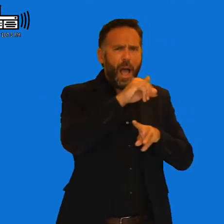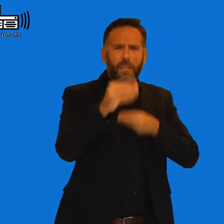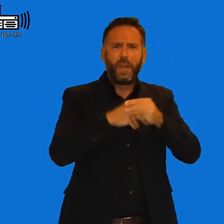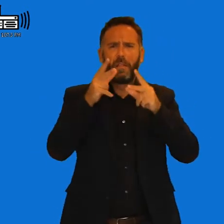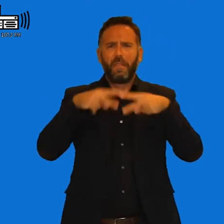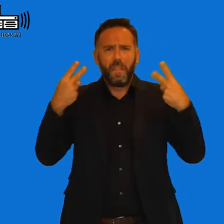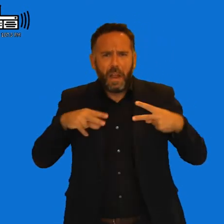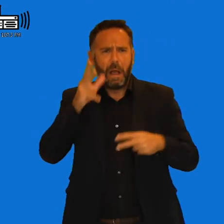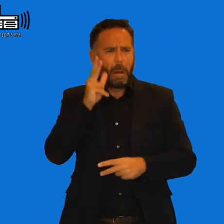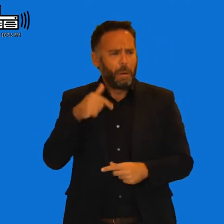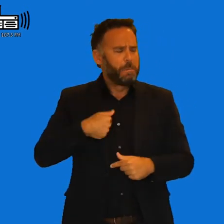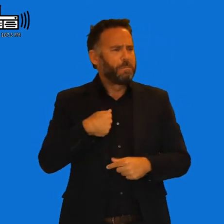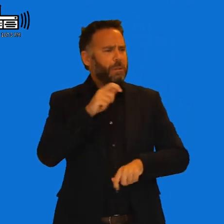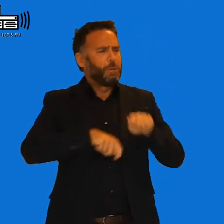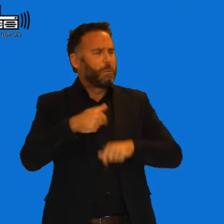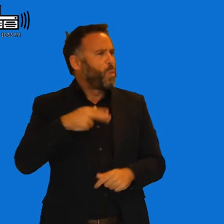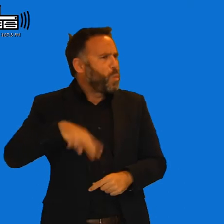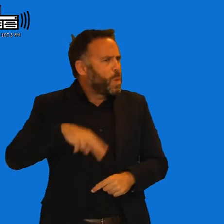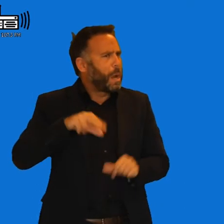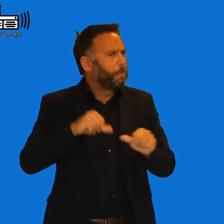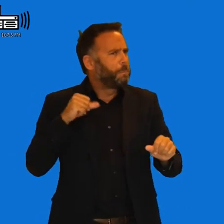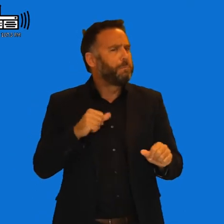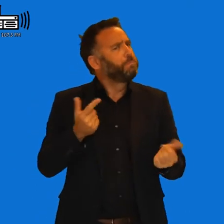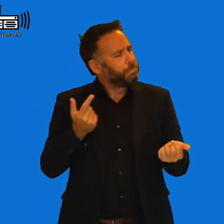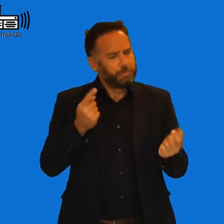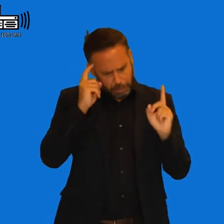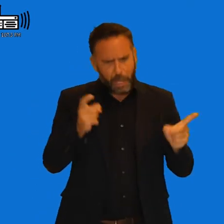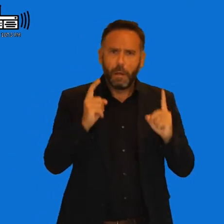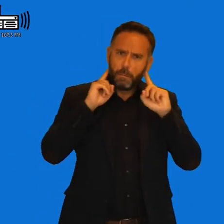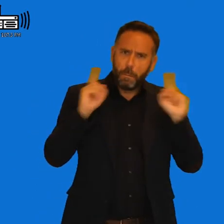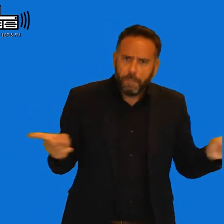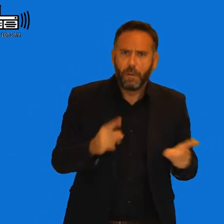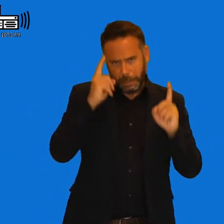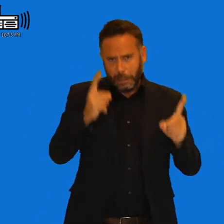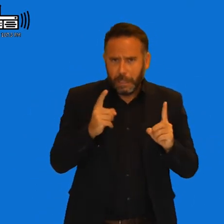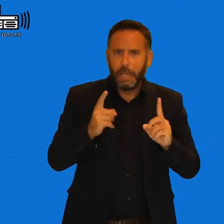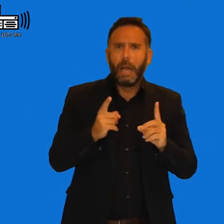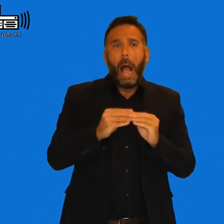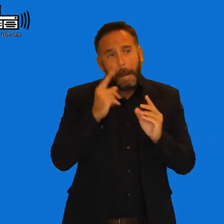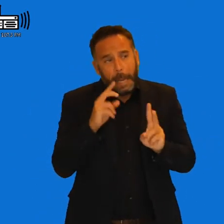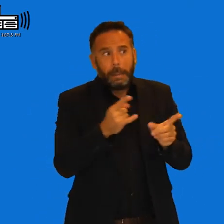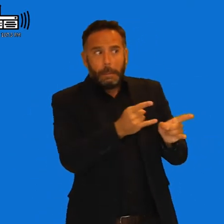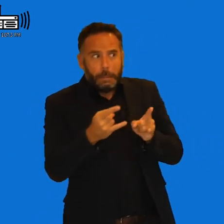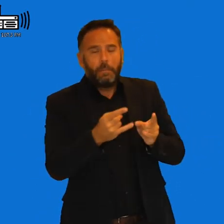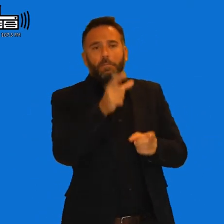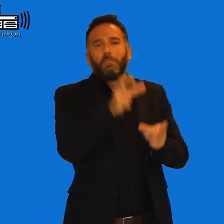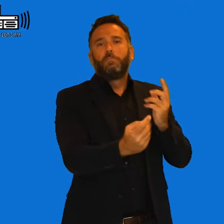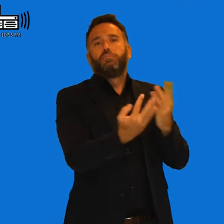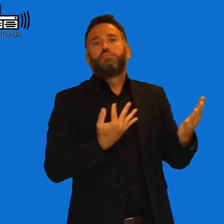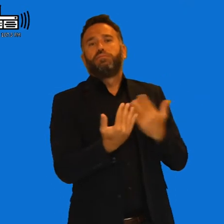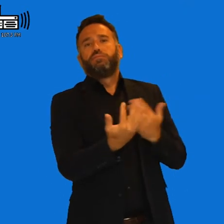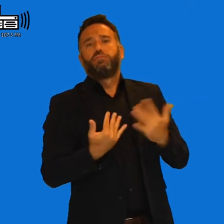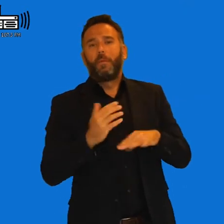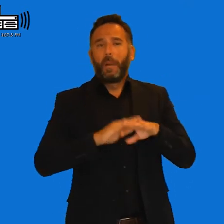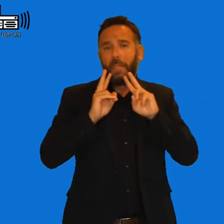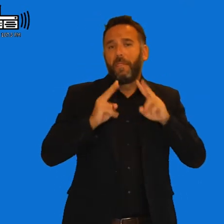demás y nunca nos habíamos planteado y este año, bueno, pues nos hemos lanzado a intentarlo y, bueno, de alguna forma a recaudar fondos,